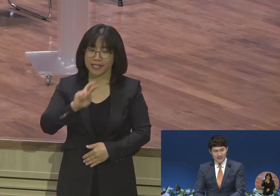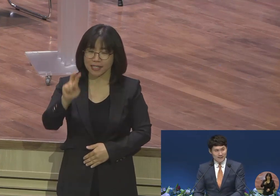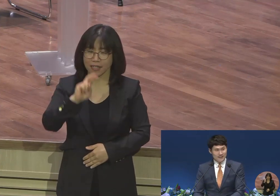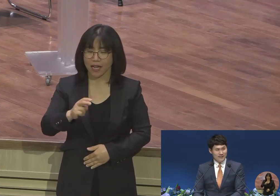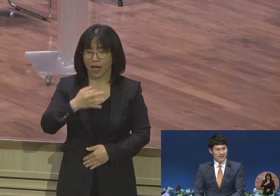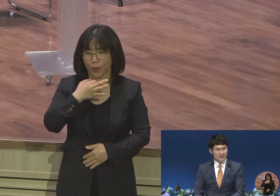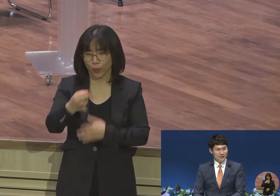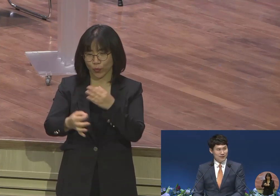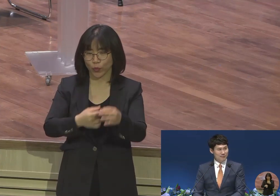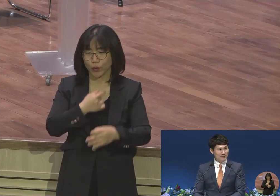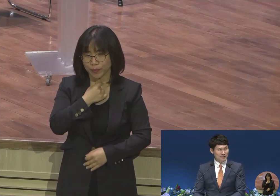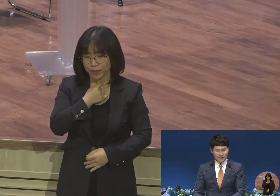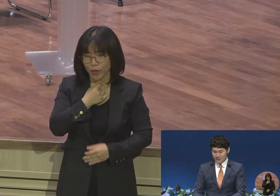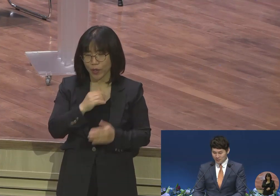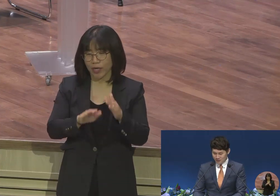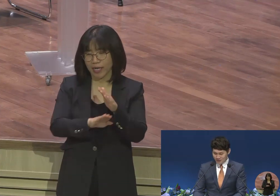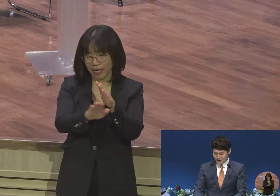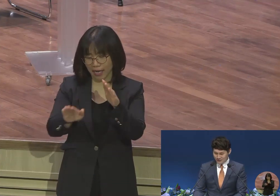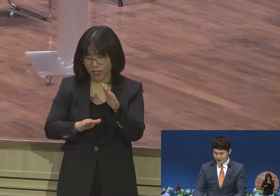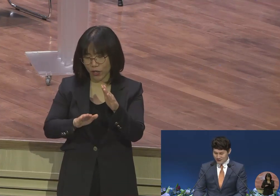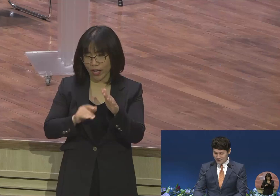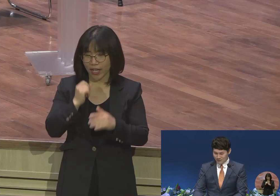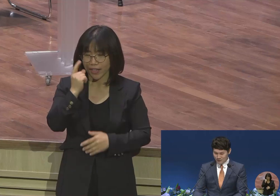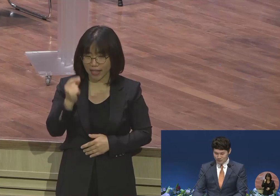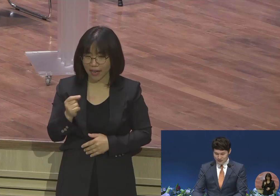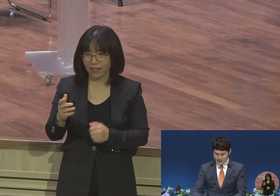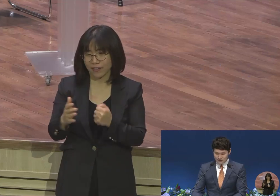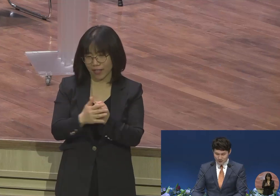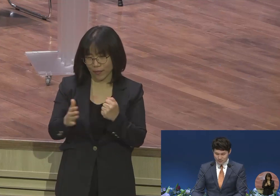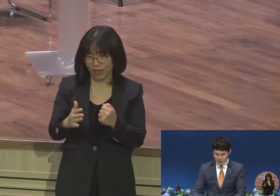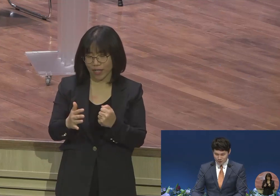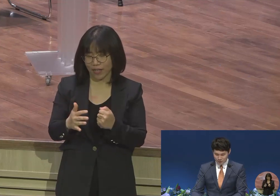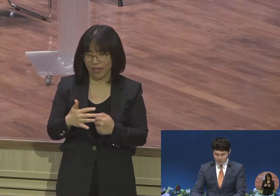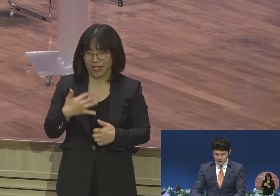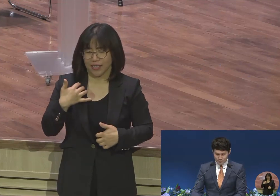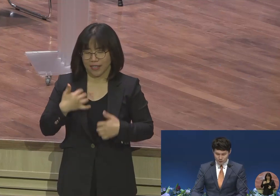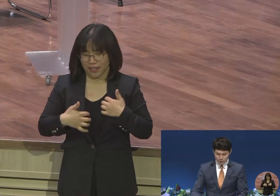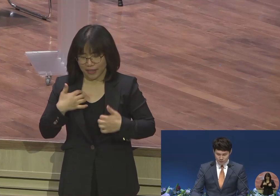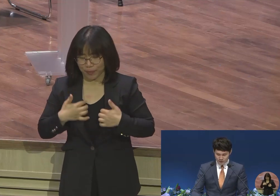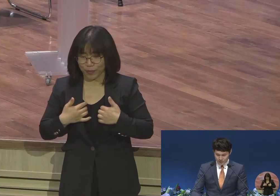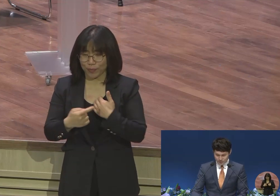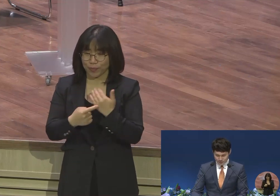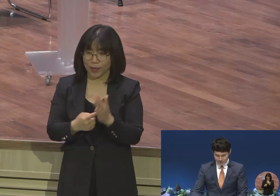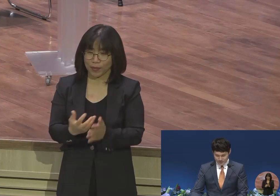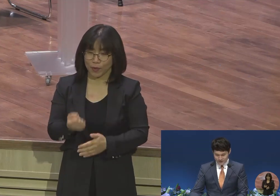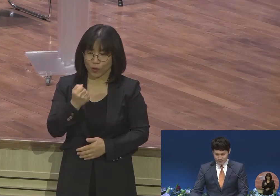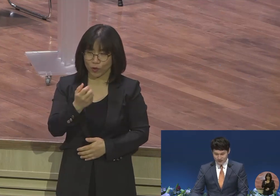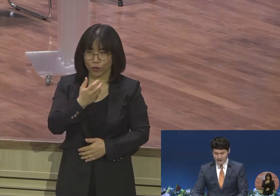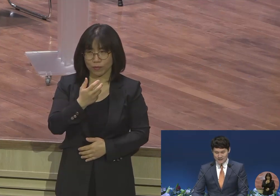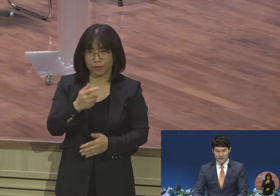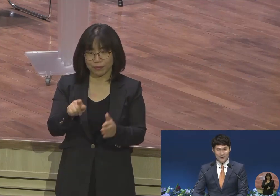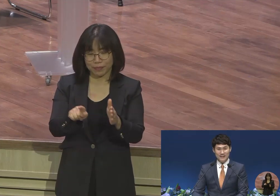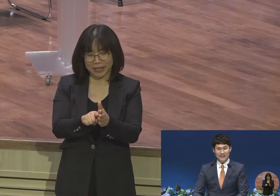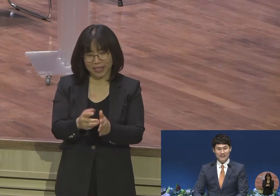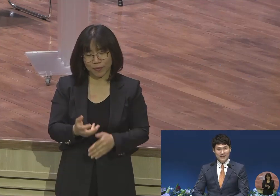달이라서 우리 레몬트들도 있고 그래서 우리 같이 함께 좀 신나는 마음으로 우리 믿음으로 꿈을 키워요 우리 같이 어린이 찬양인데